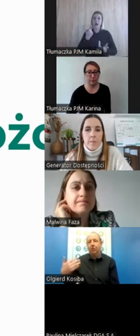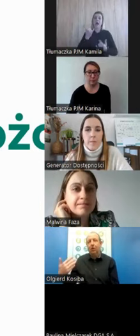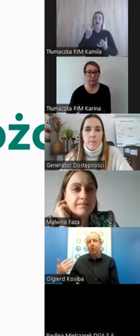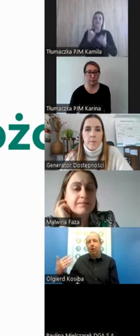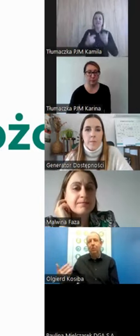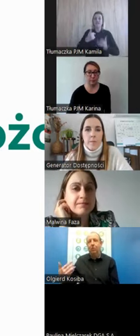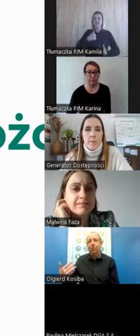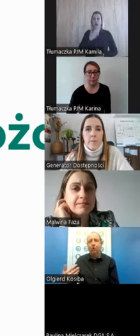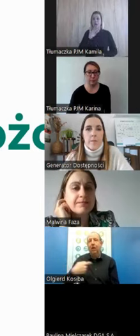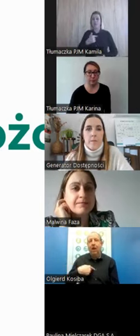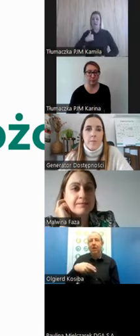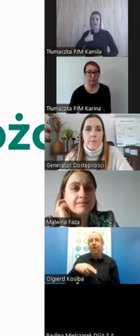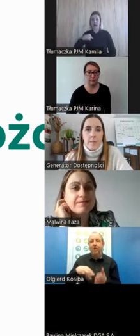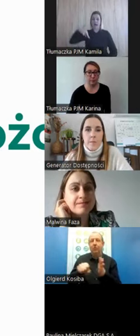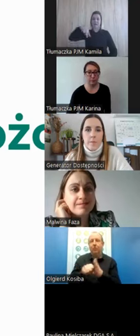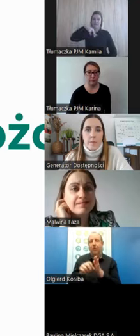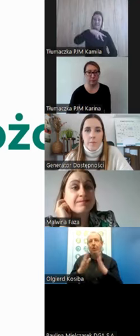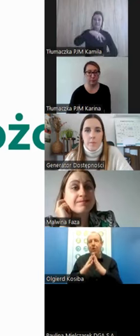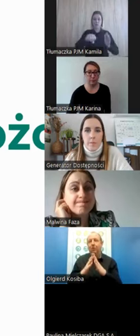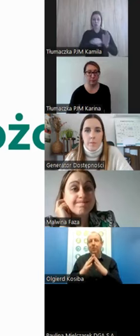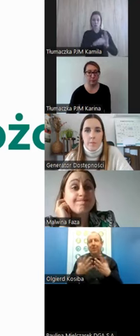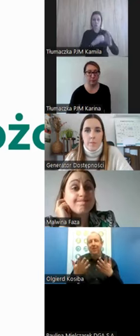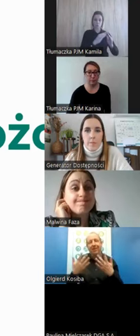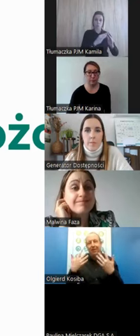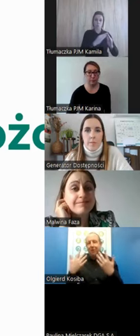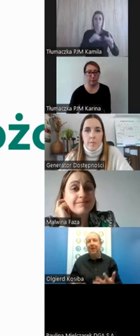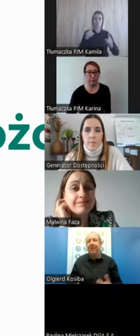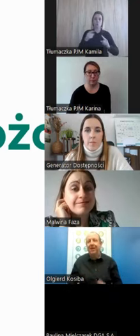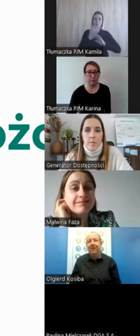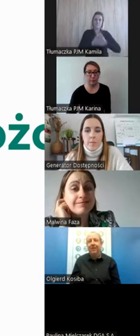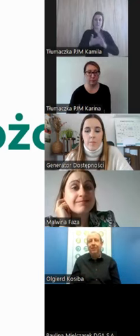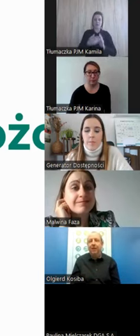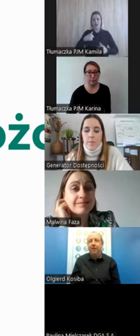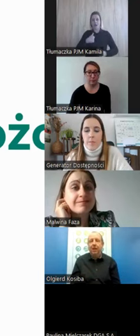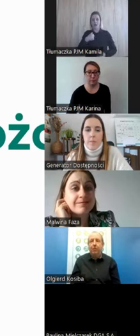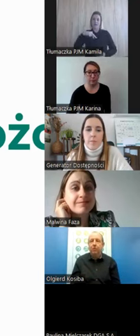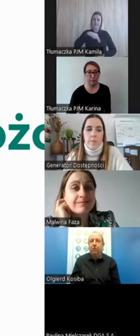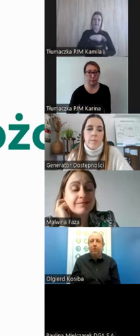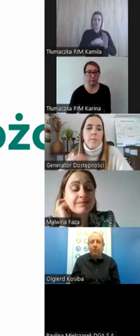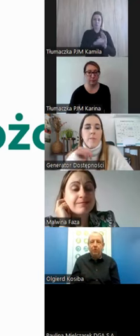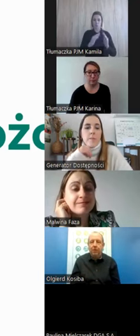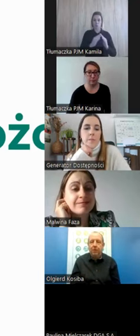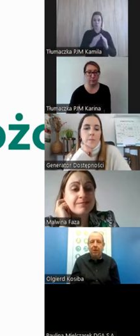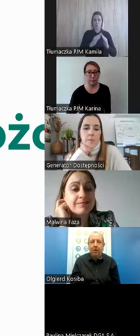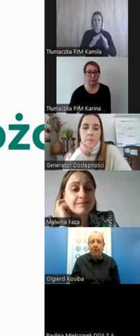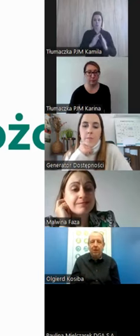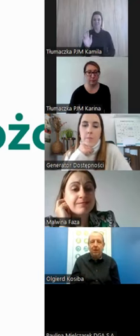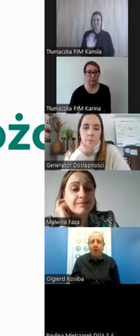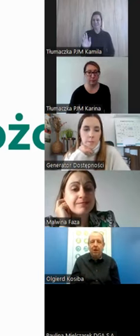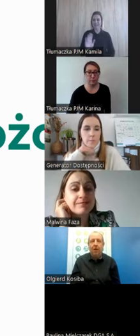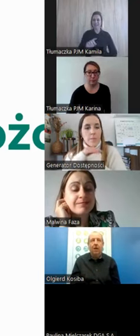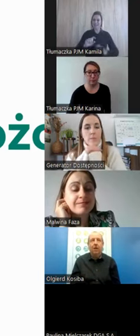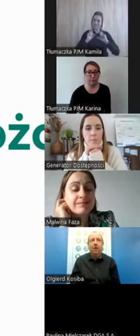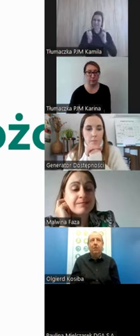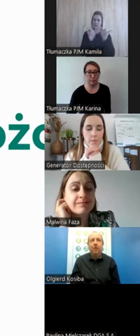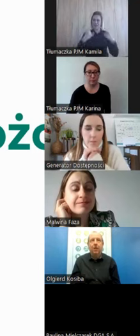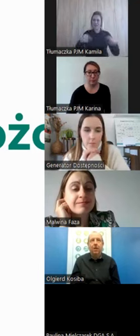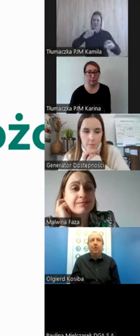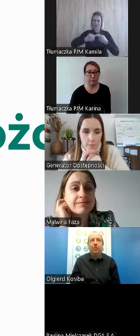idę do domu, no to ja idę do domu. No nie, bo zupełnie jest inna gramatyka.